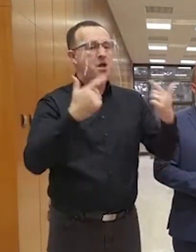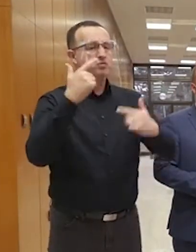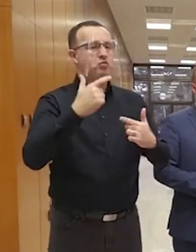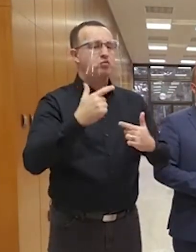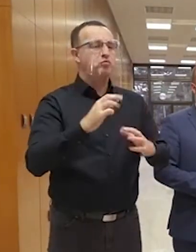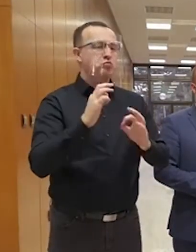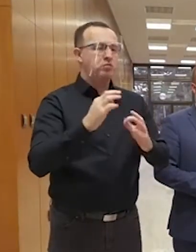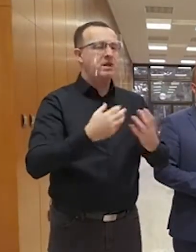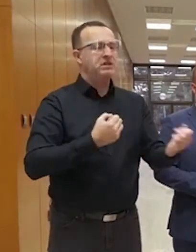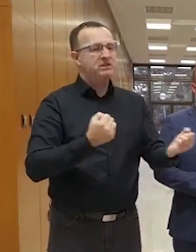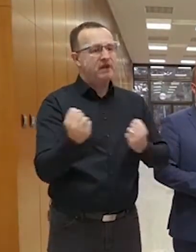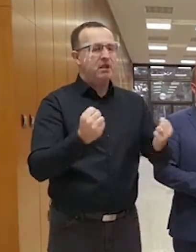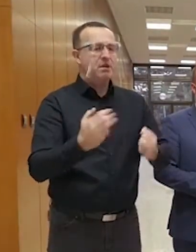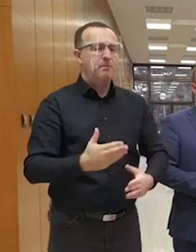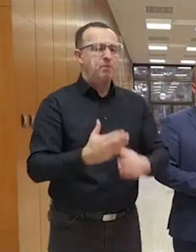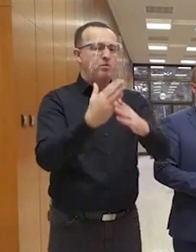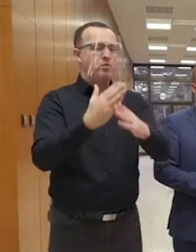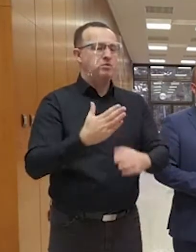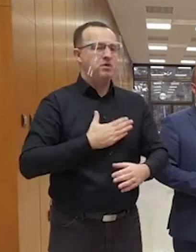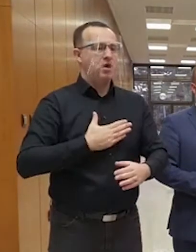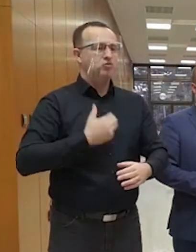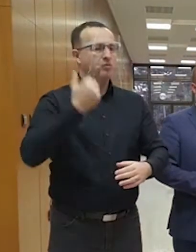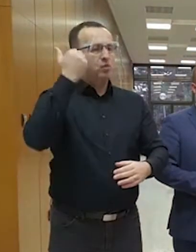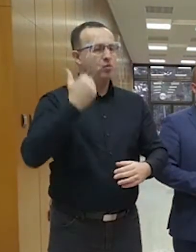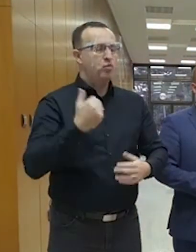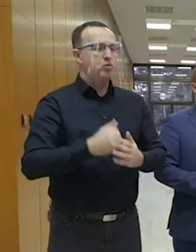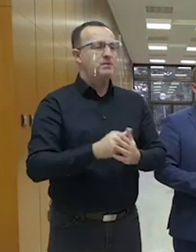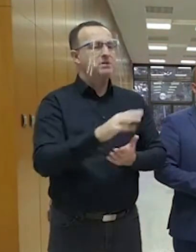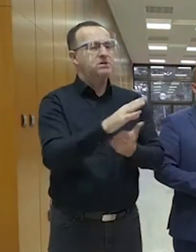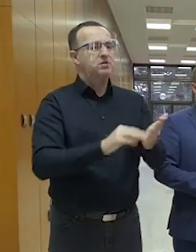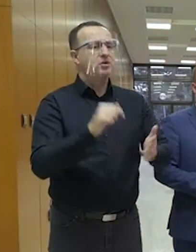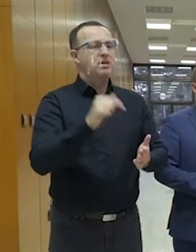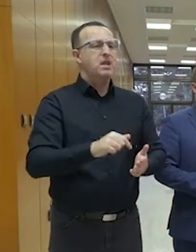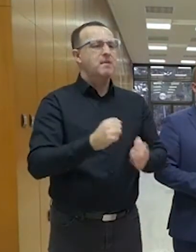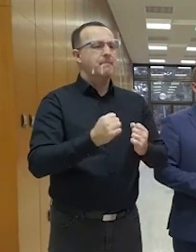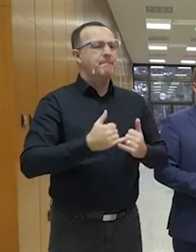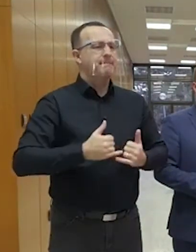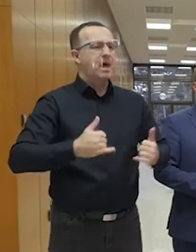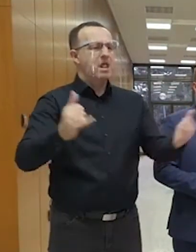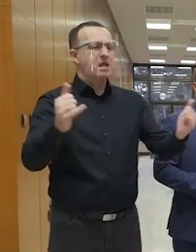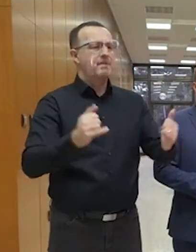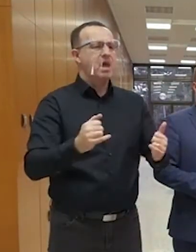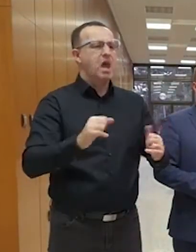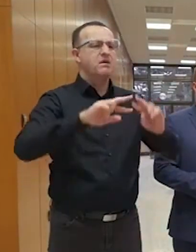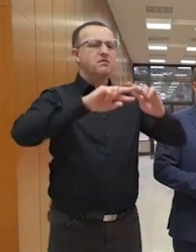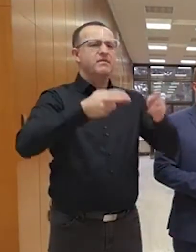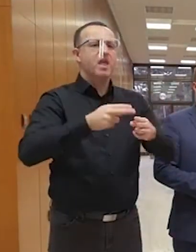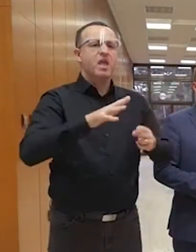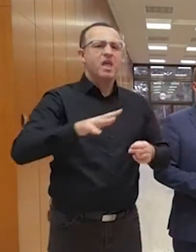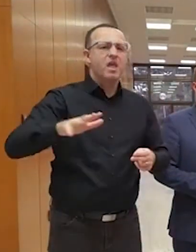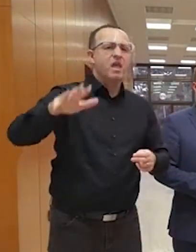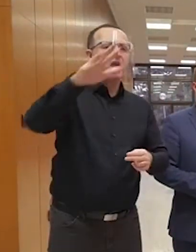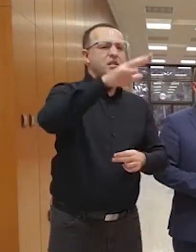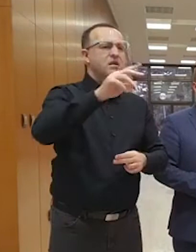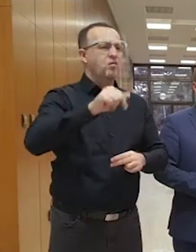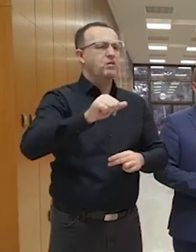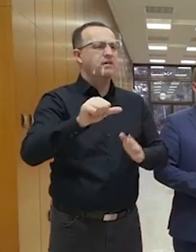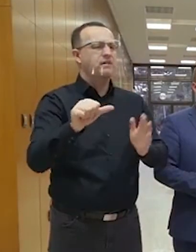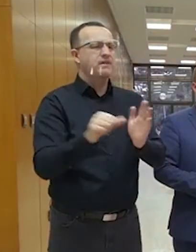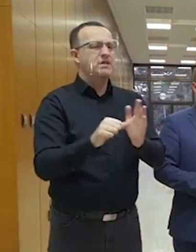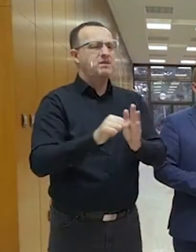zvládli pomoc našim občanom, ktorí sa na začiatku tejto pandemické krízy naozaj po celom svete a v tisíckach